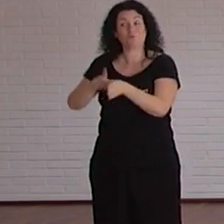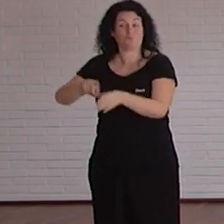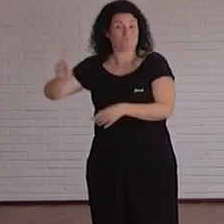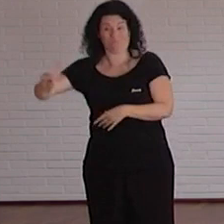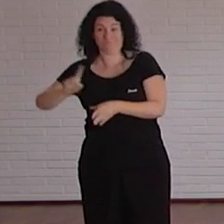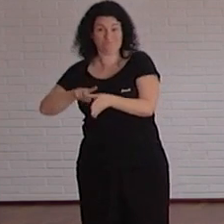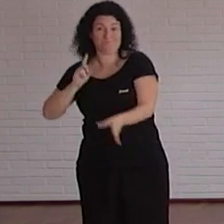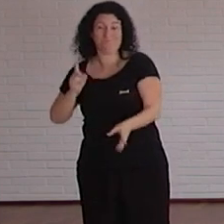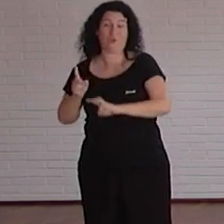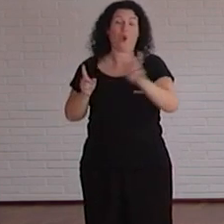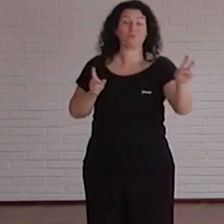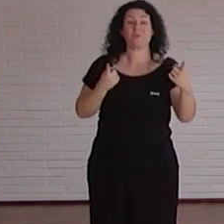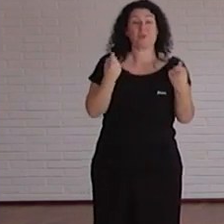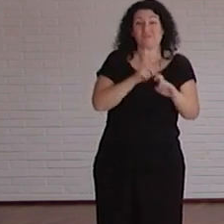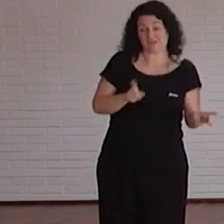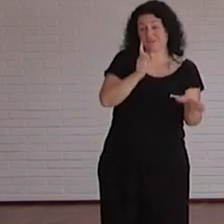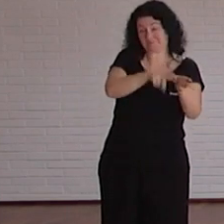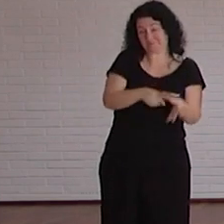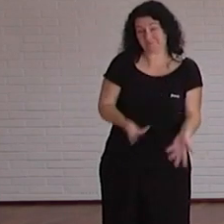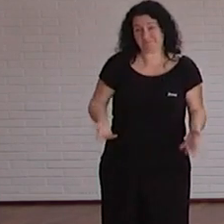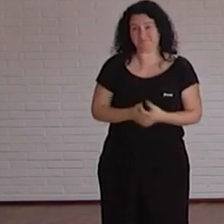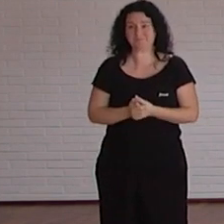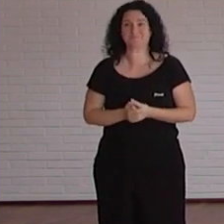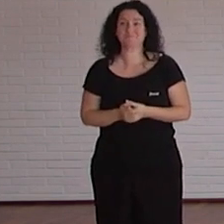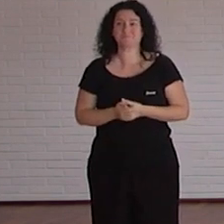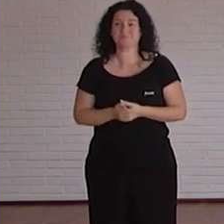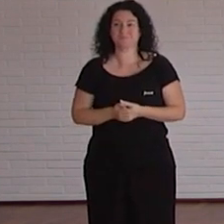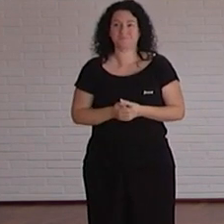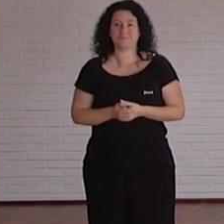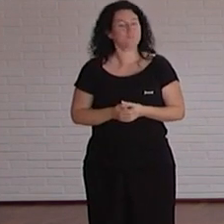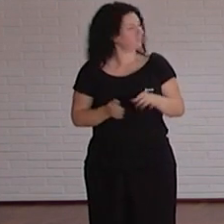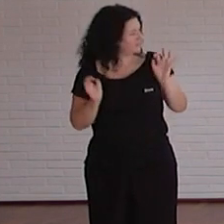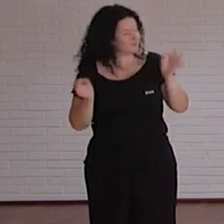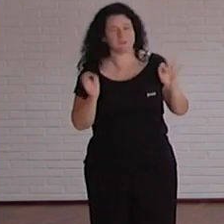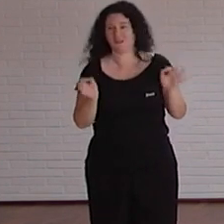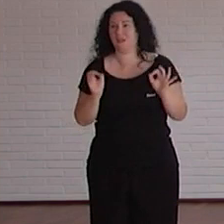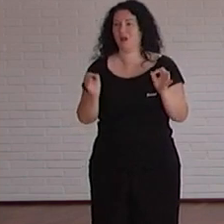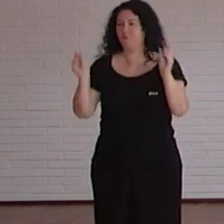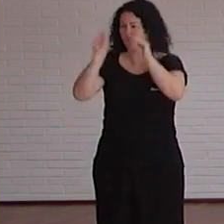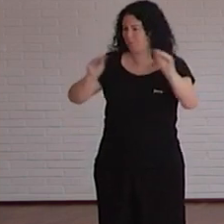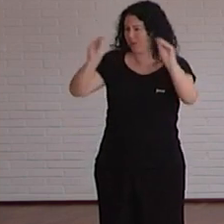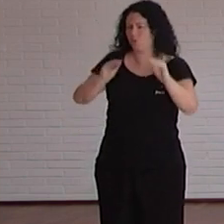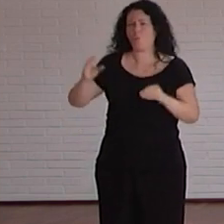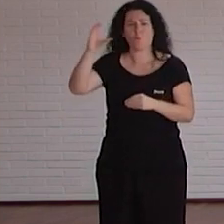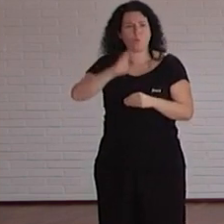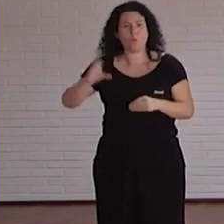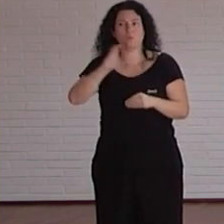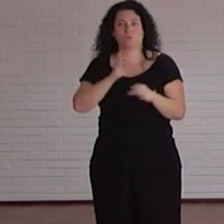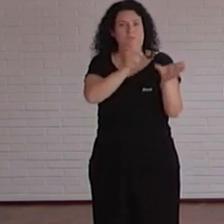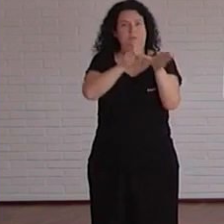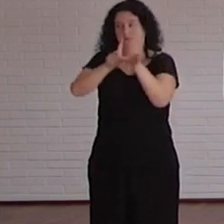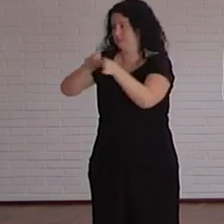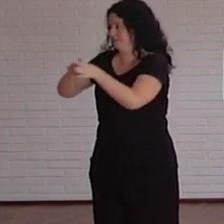seguiremos trabajando en ello sí es que es verdad que hay mucha formación muchos cursos y claro no se puede hacer todo